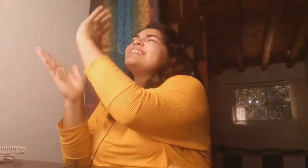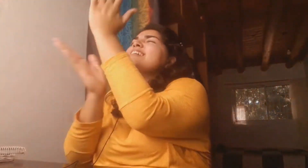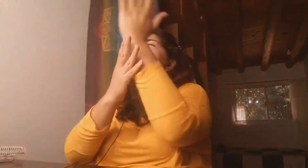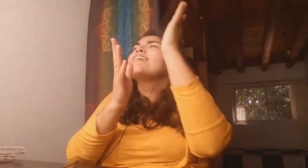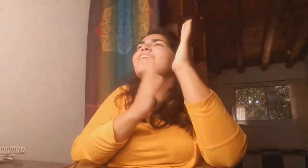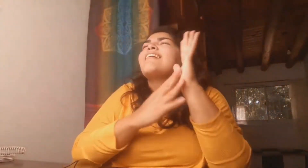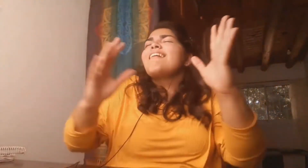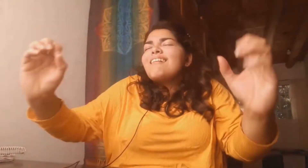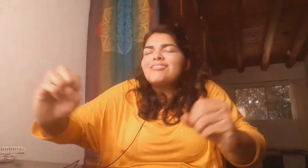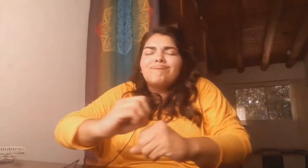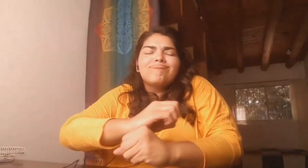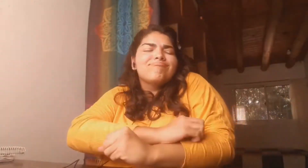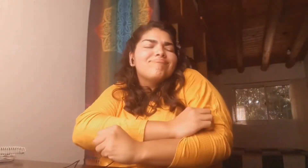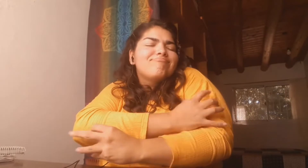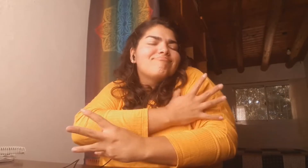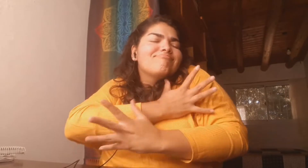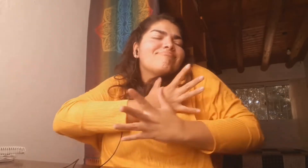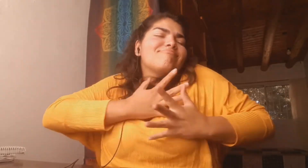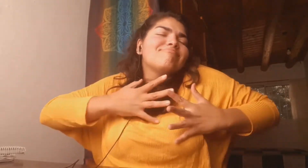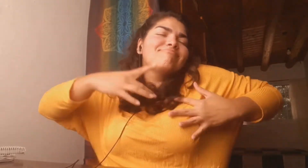entran ganas de llorar.